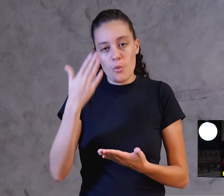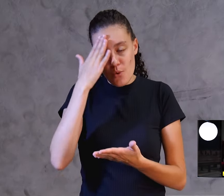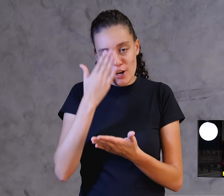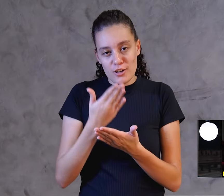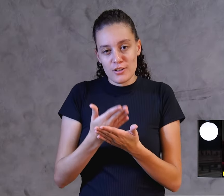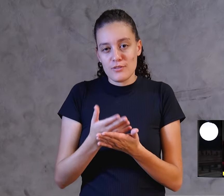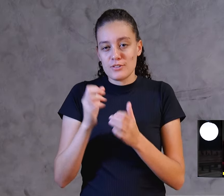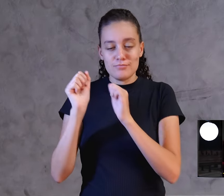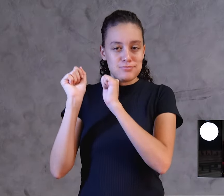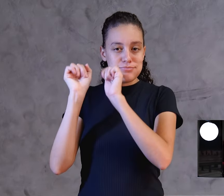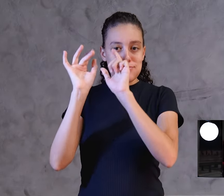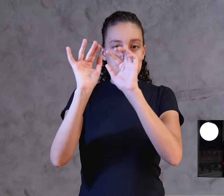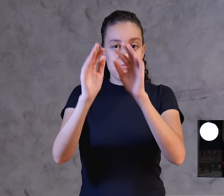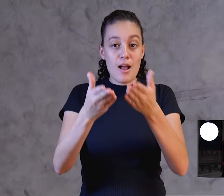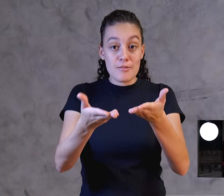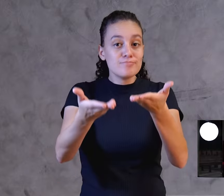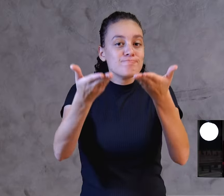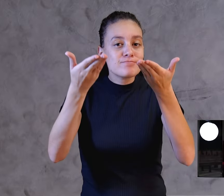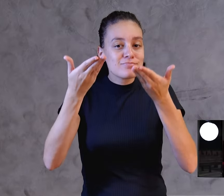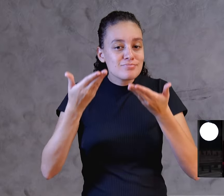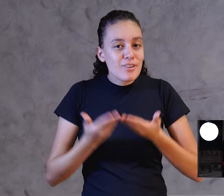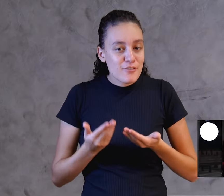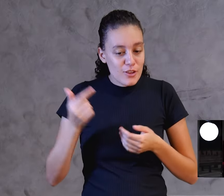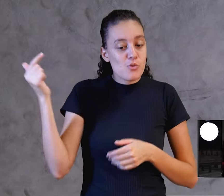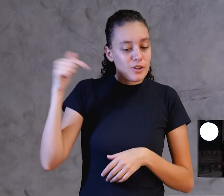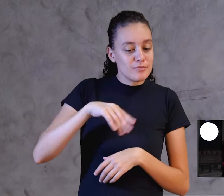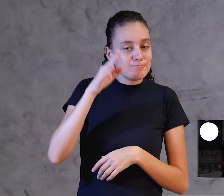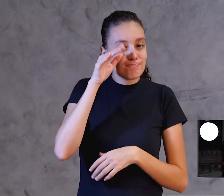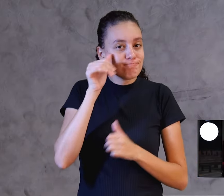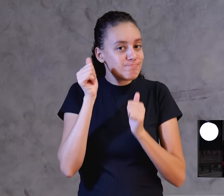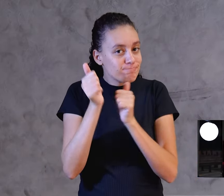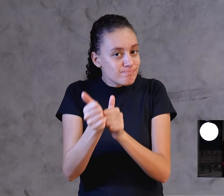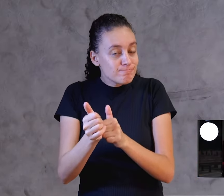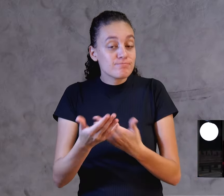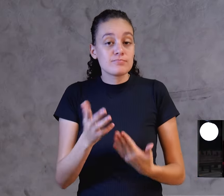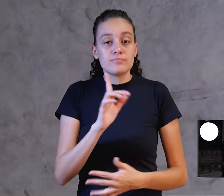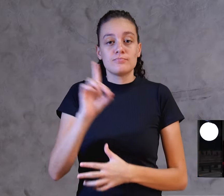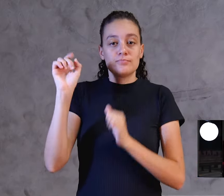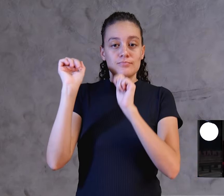abençoado, estando cultuando conosco. Deus te abençoe e até o nosso próximo vídeo.